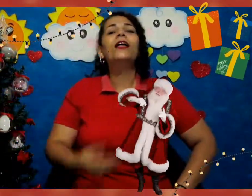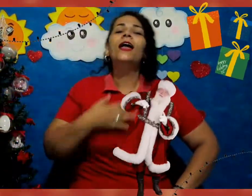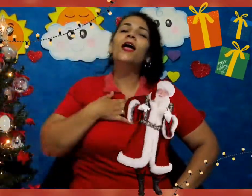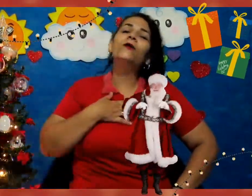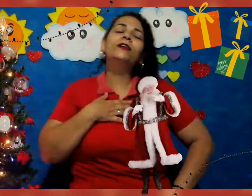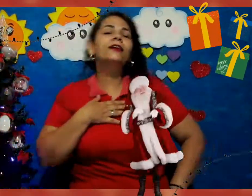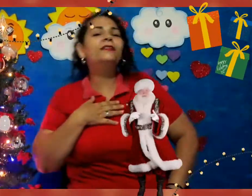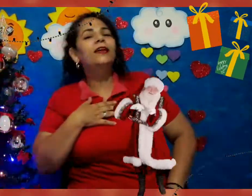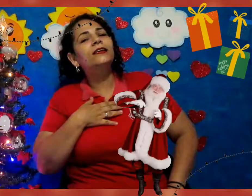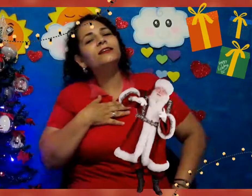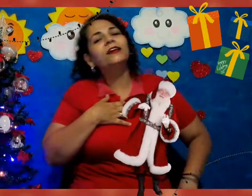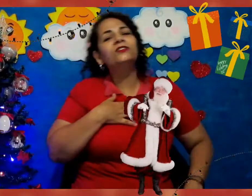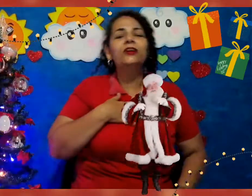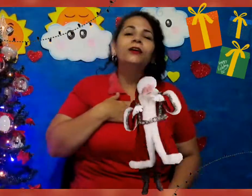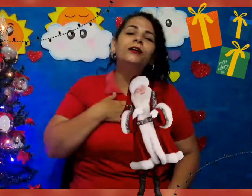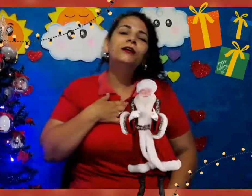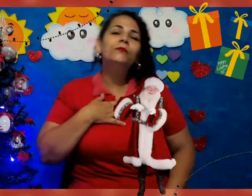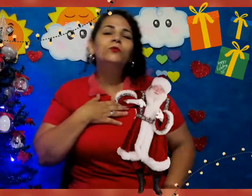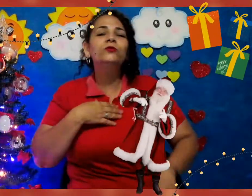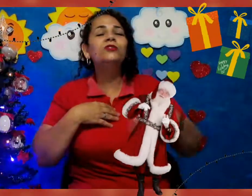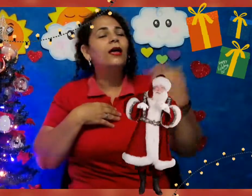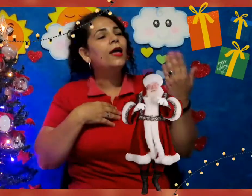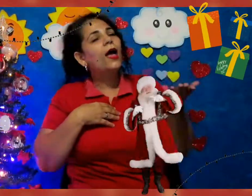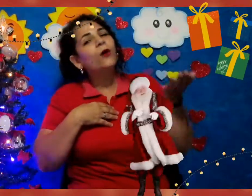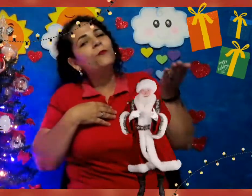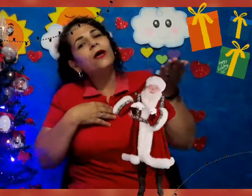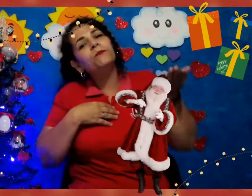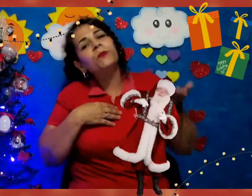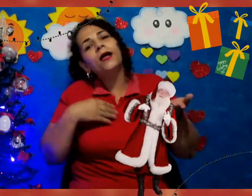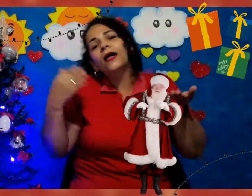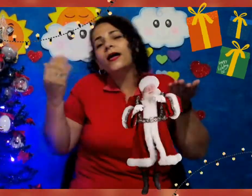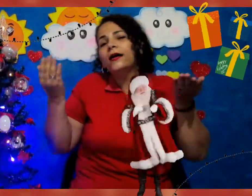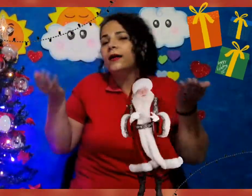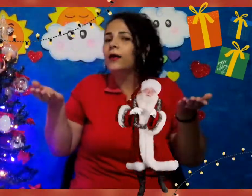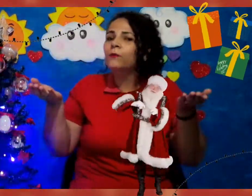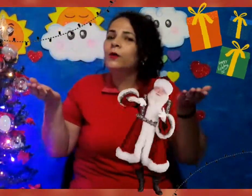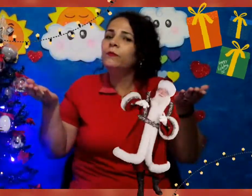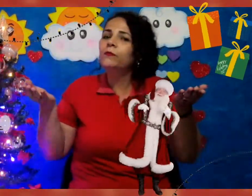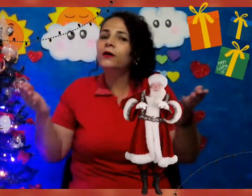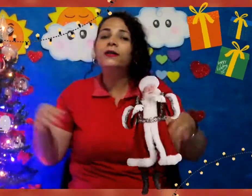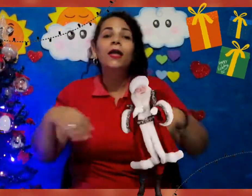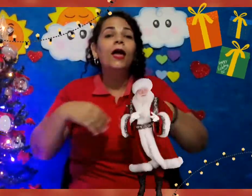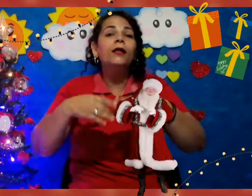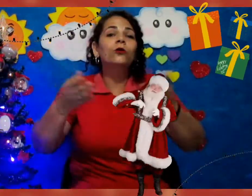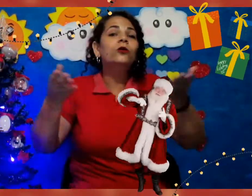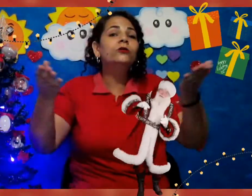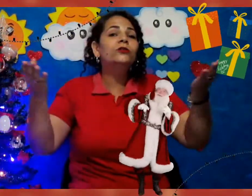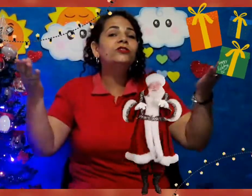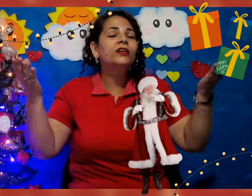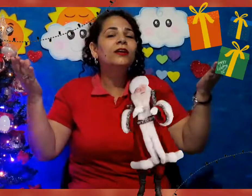é o que desejamos ao papai, à mamãe, a todos que